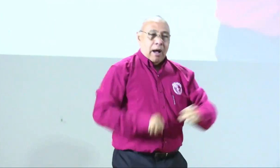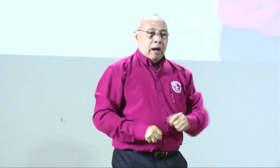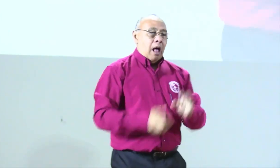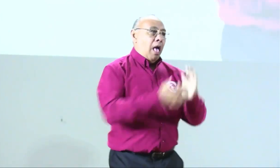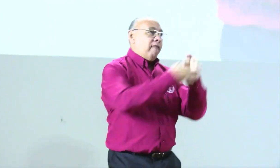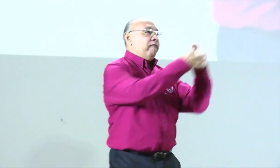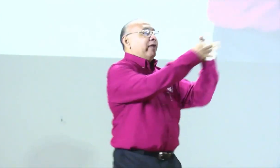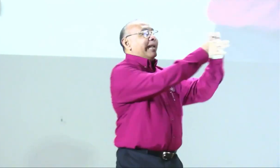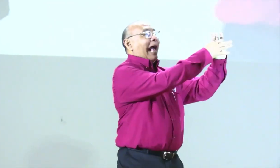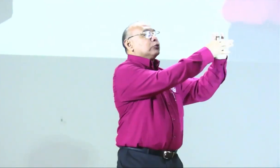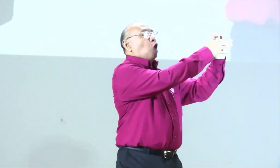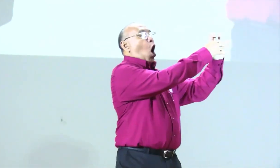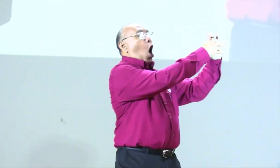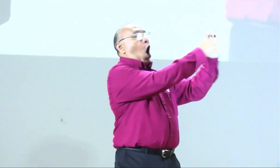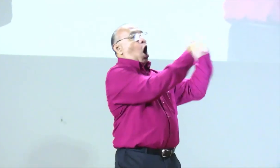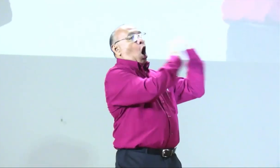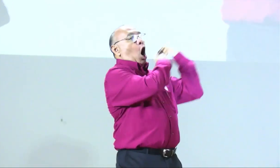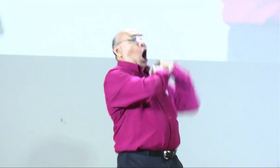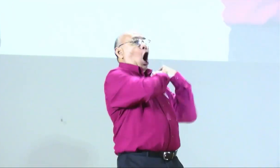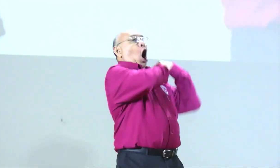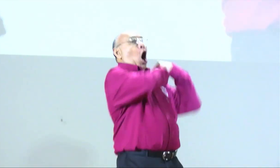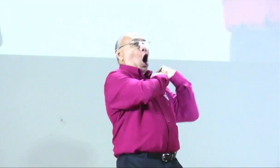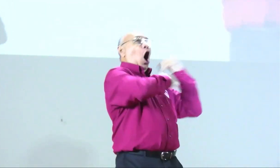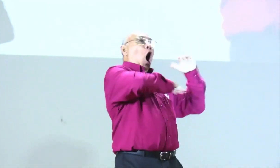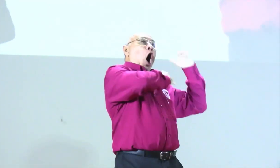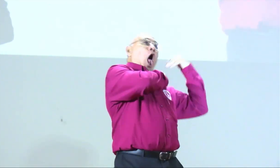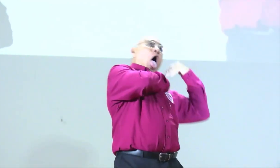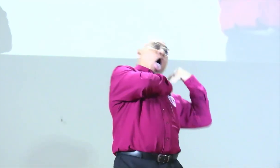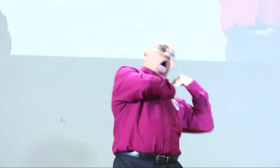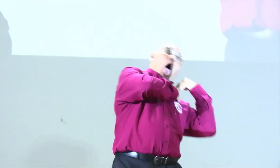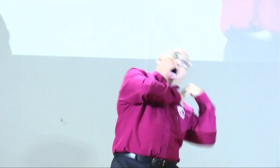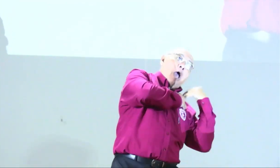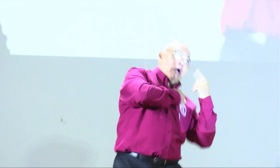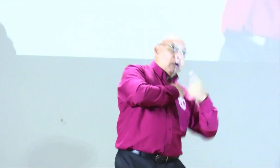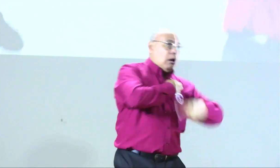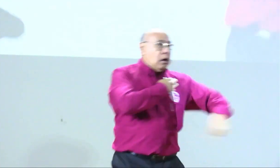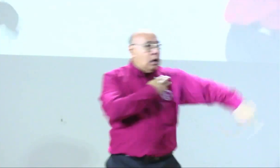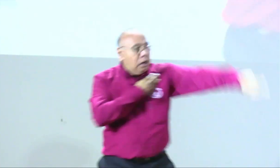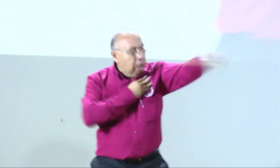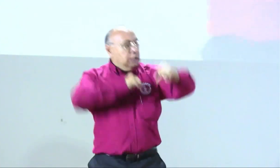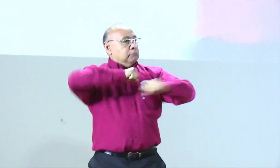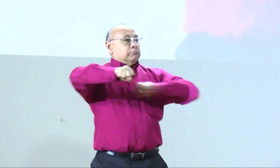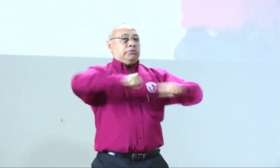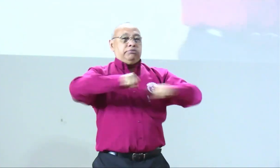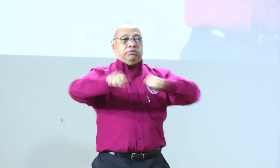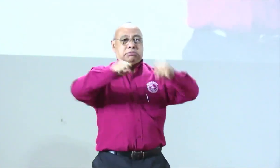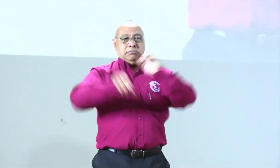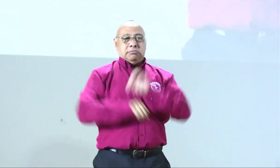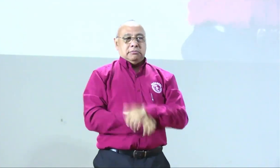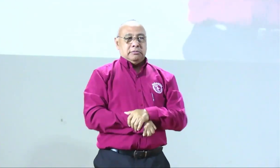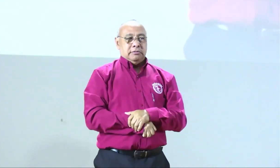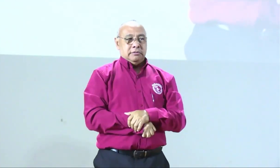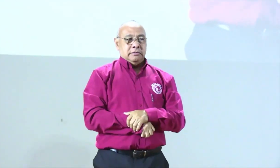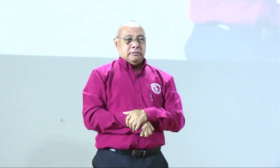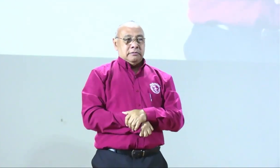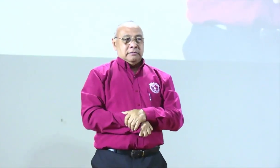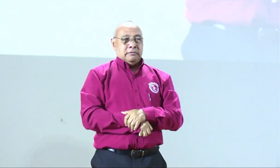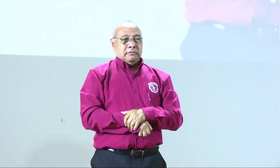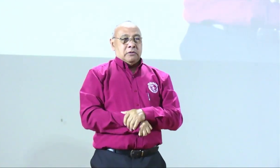bravo ojalá ustedes también puedan hacer eso mismo no pensemos solamente en que la responsabilidad